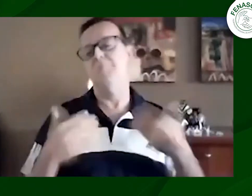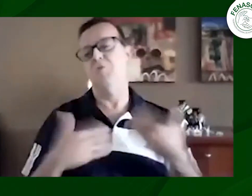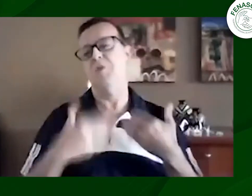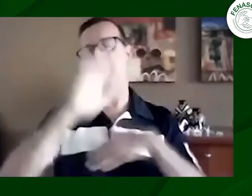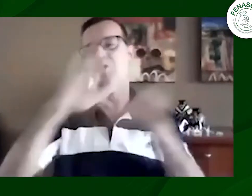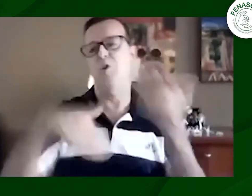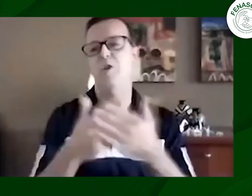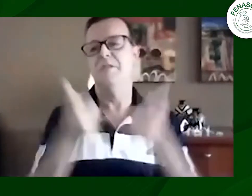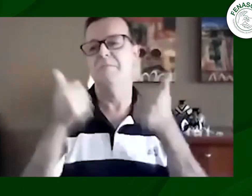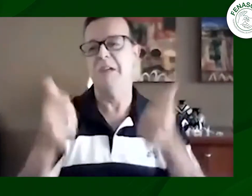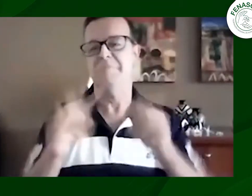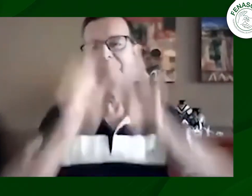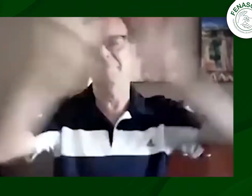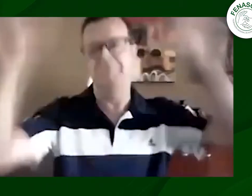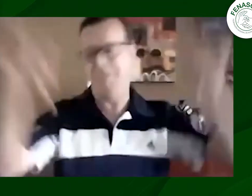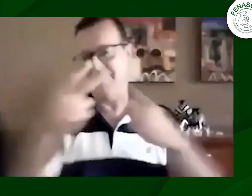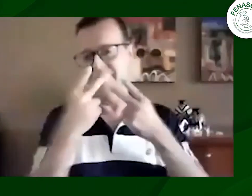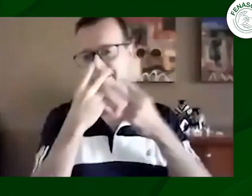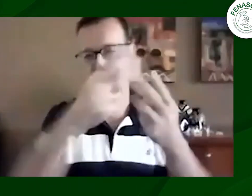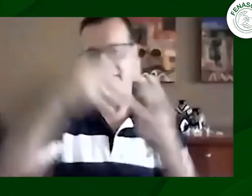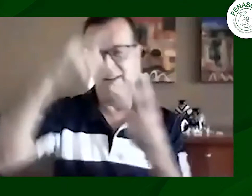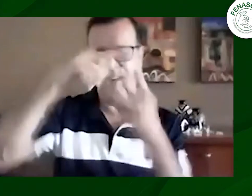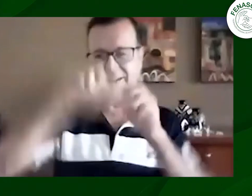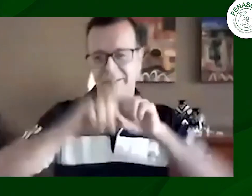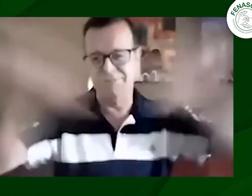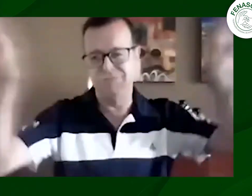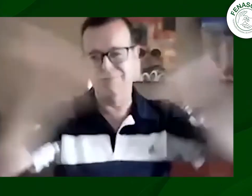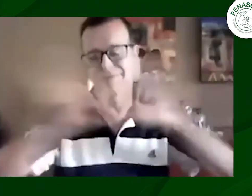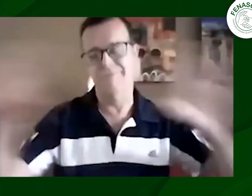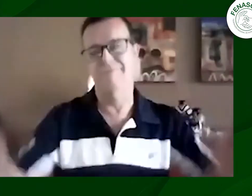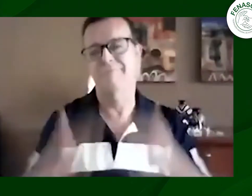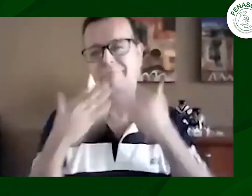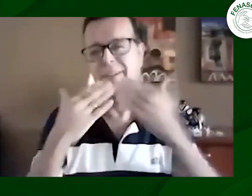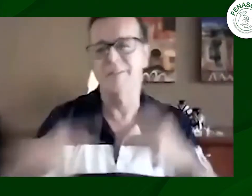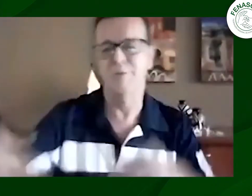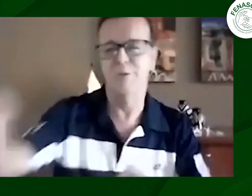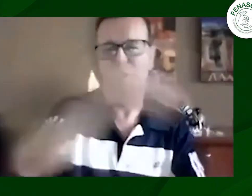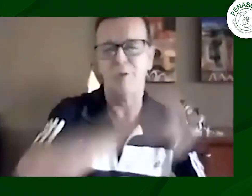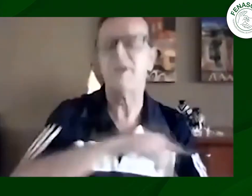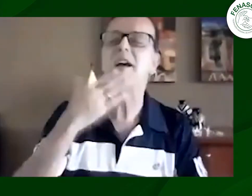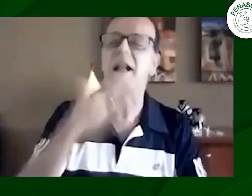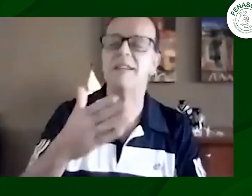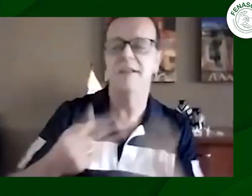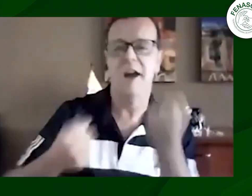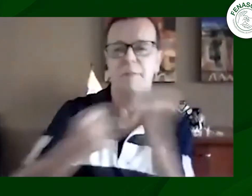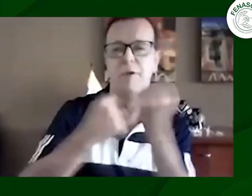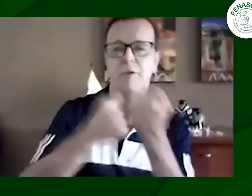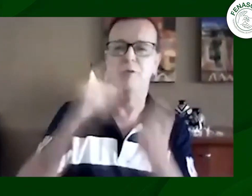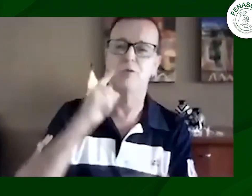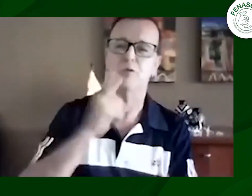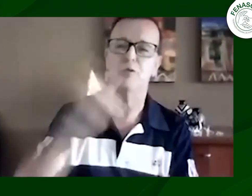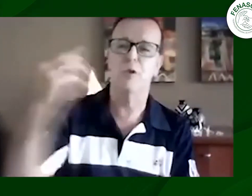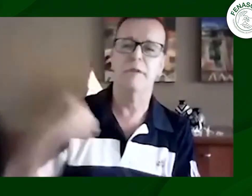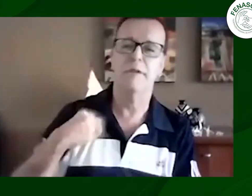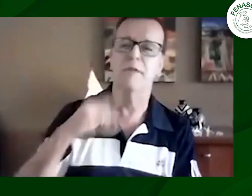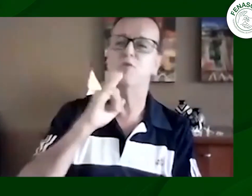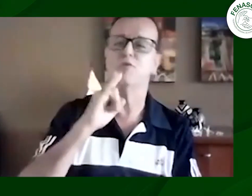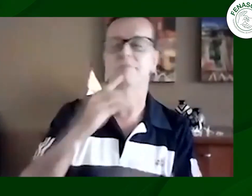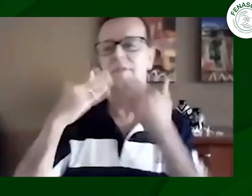lo pudimos enviar a tiempo para que tres días antes pues andras y el las demás personas del comité se pudieran encargar